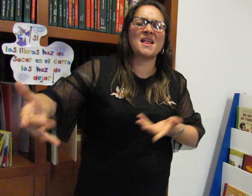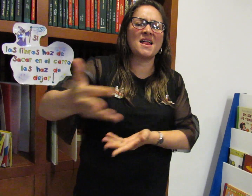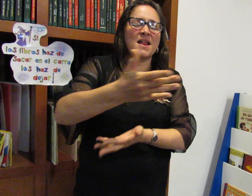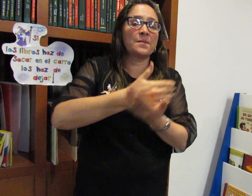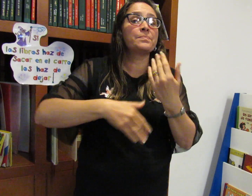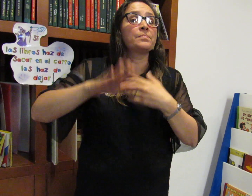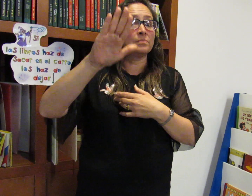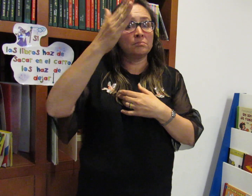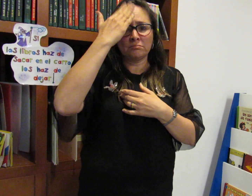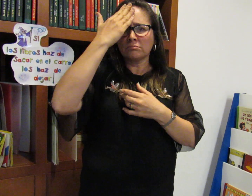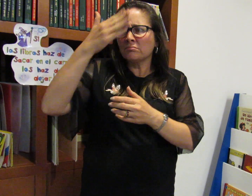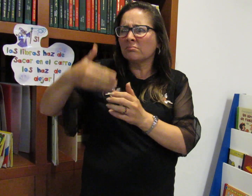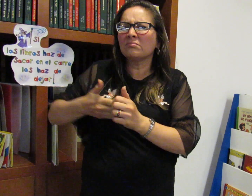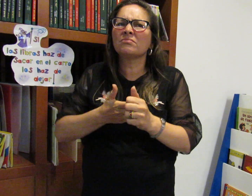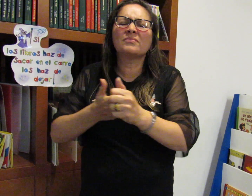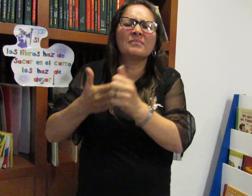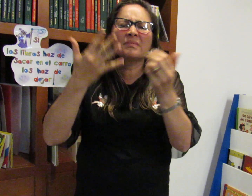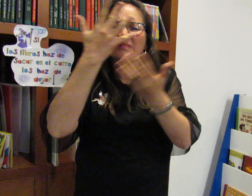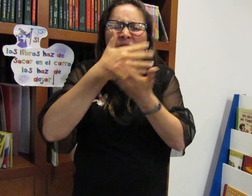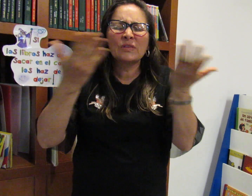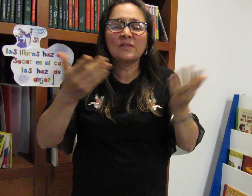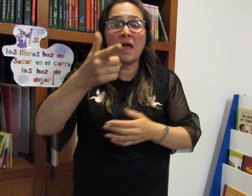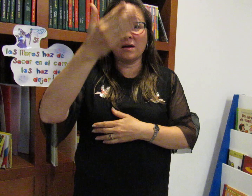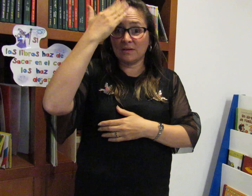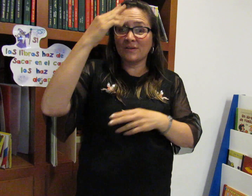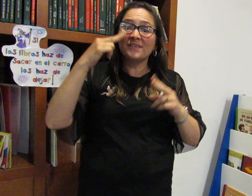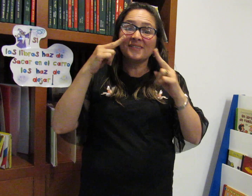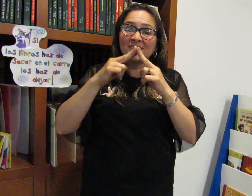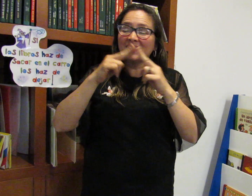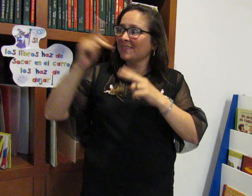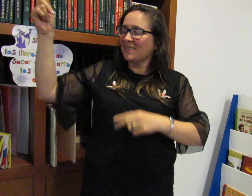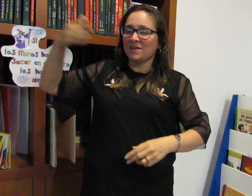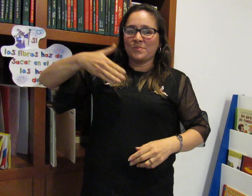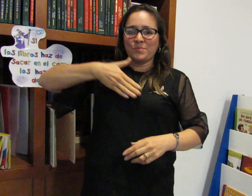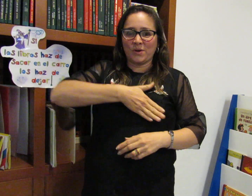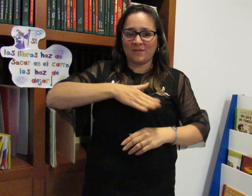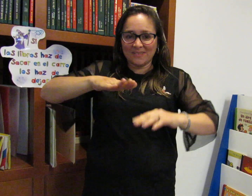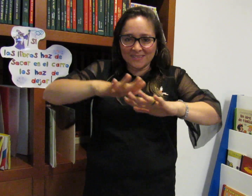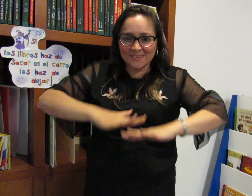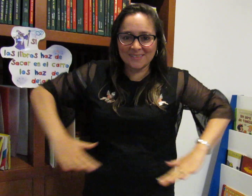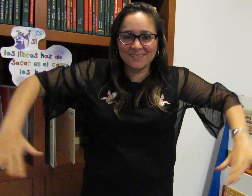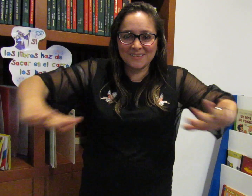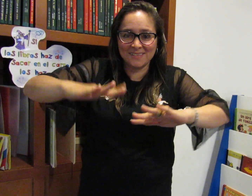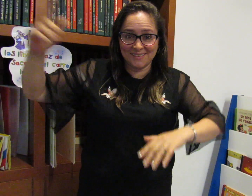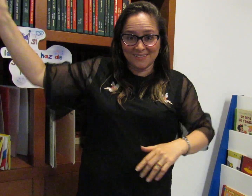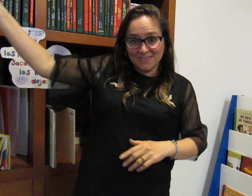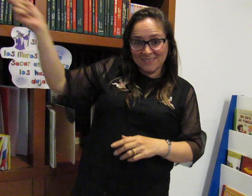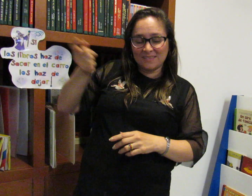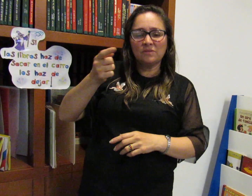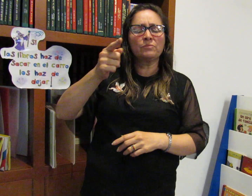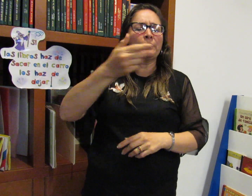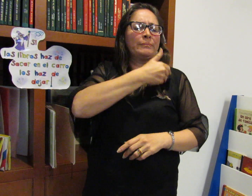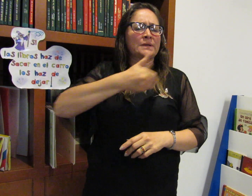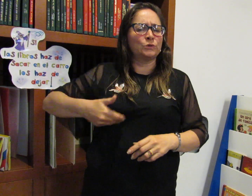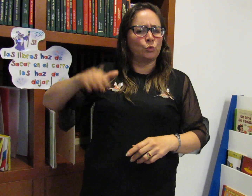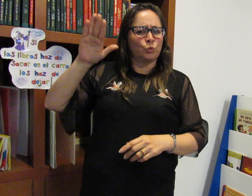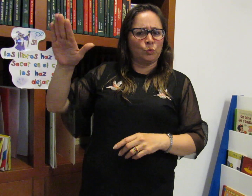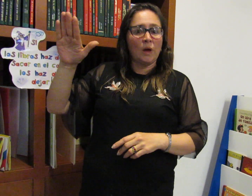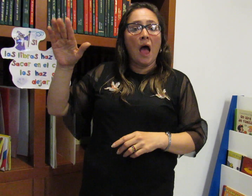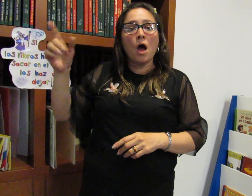Vamos a compartir y socializar este tema. Para que se ubiquen, la sala de cuentos infantiles está ubicada